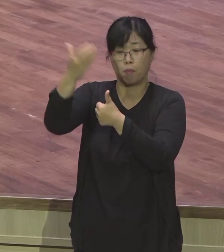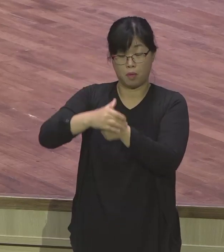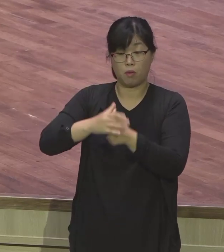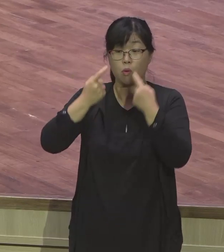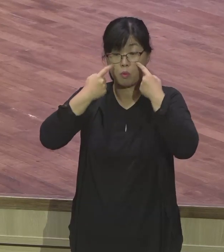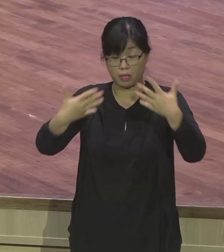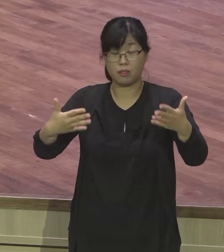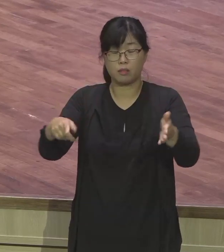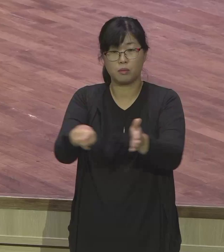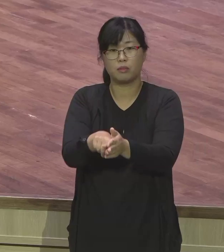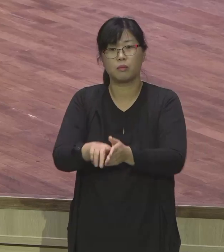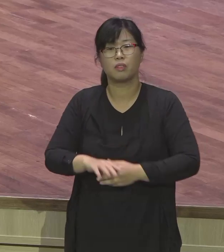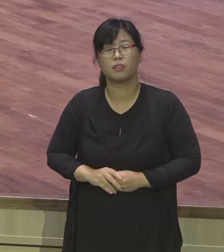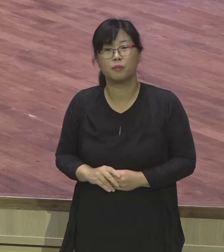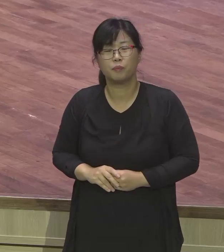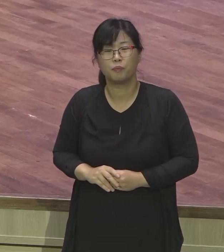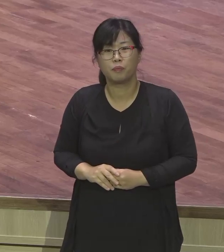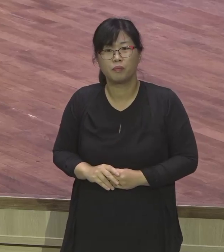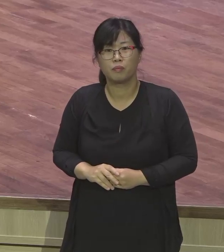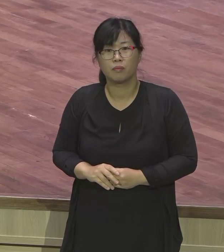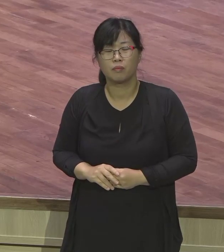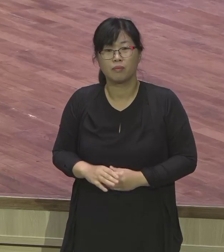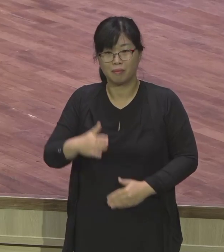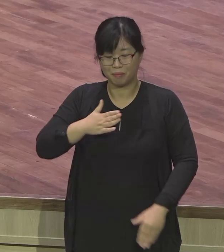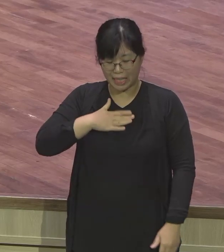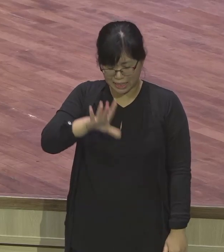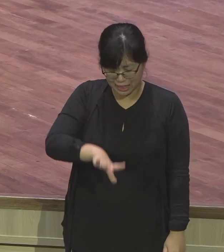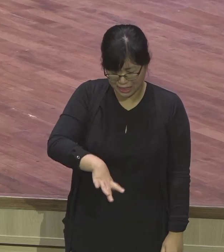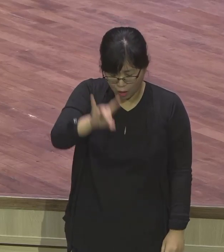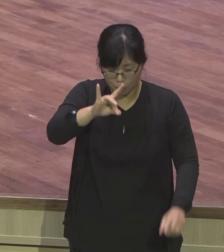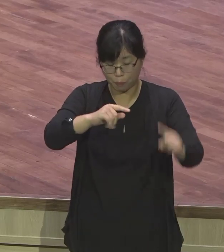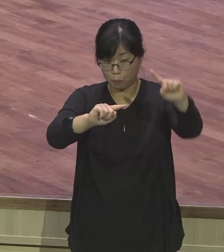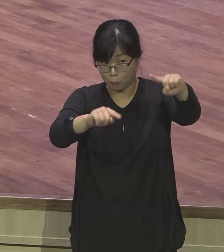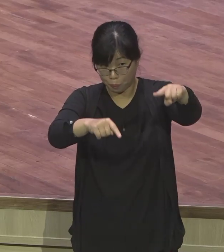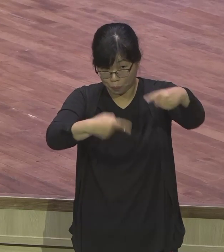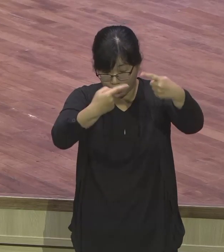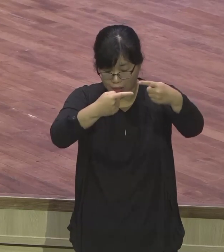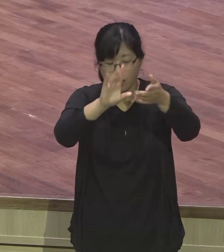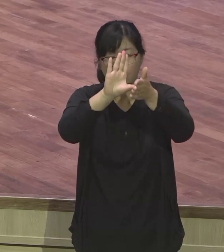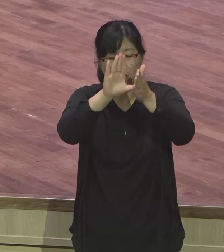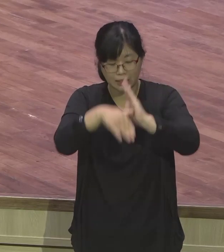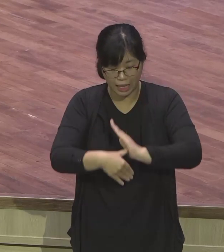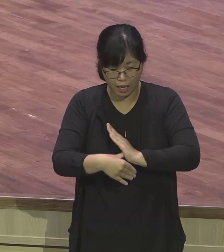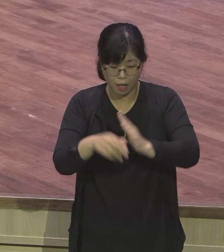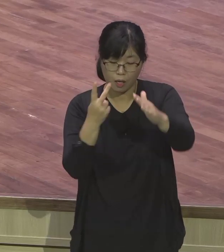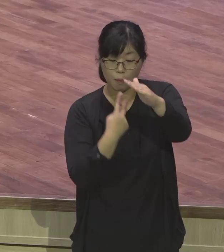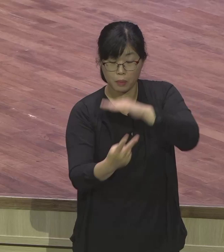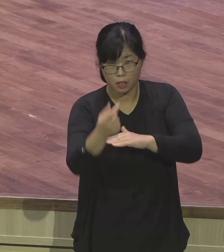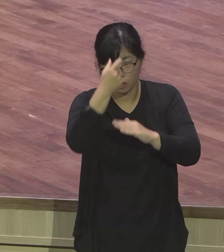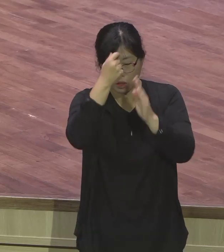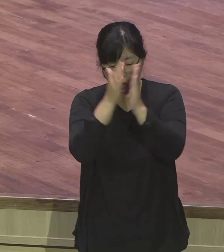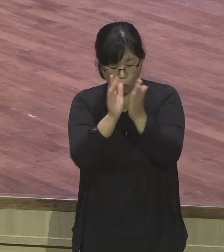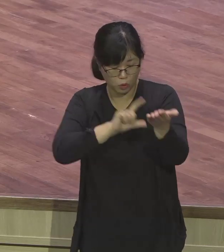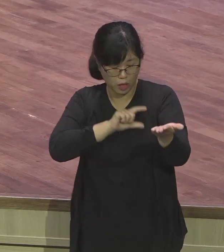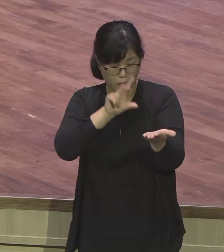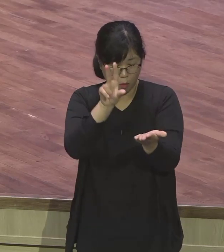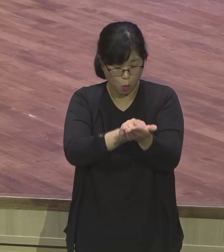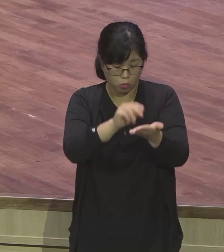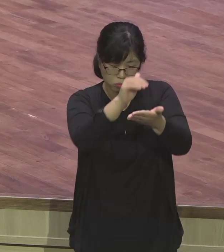연초에 제가 비전 기도 제목을 여러분에게 다 드렸습니다. 기도 제목, 은약 기도 문, 비전 기도 문,